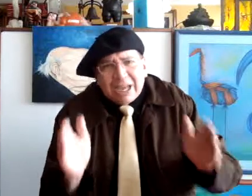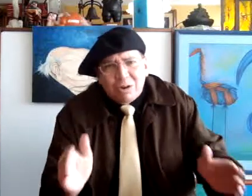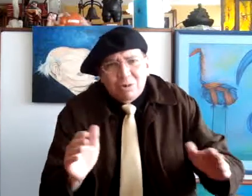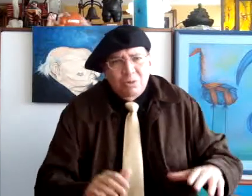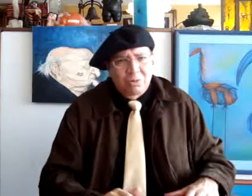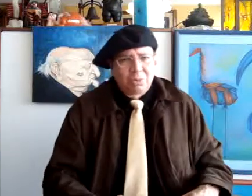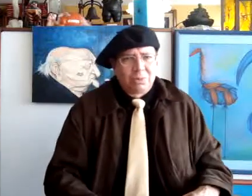cielo.